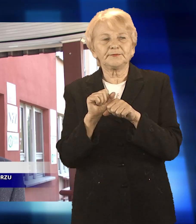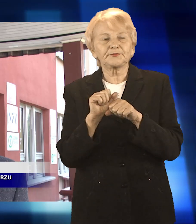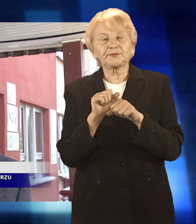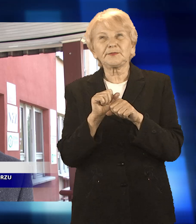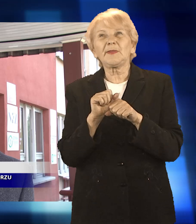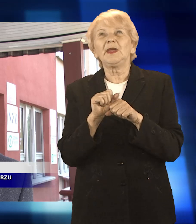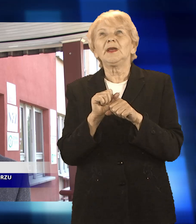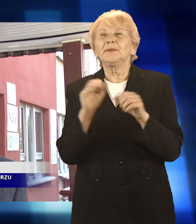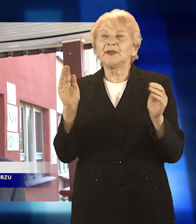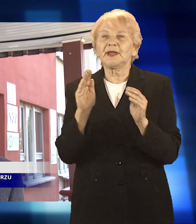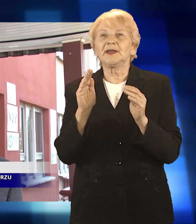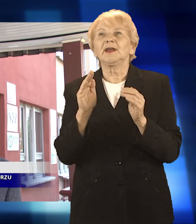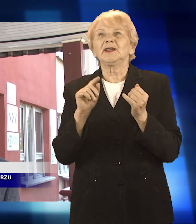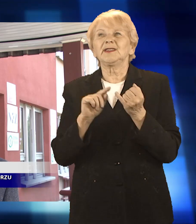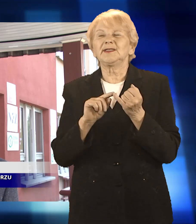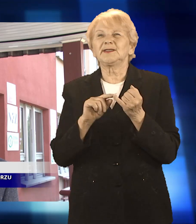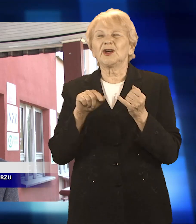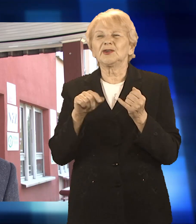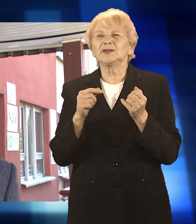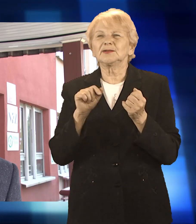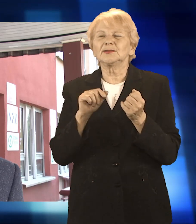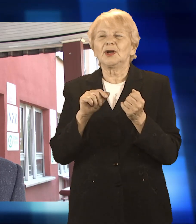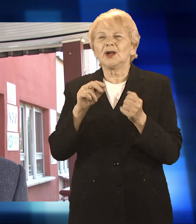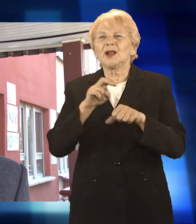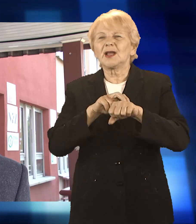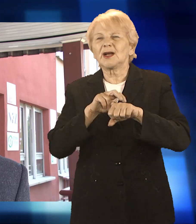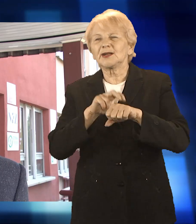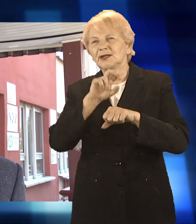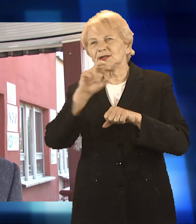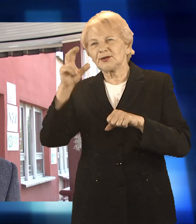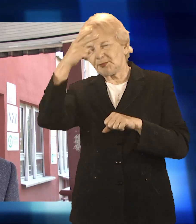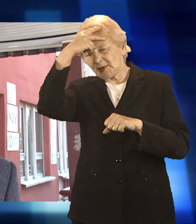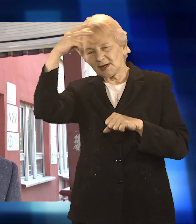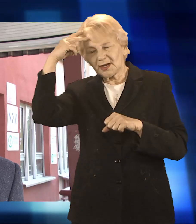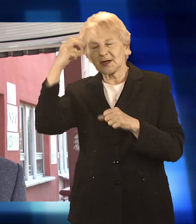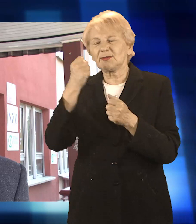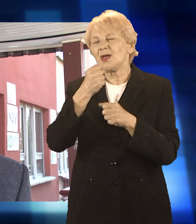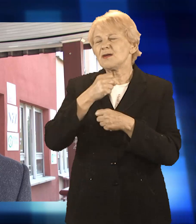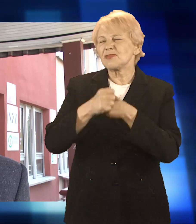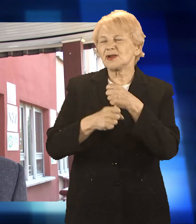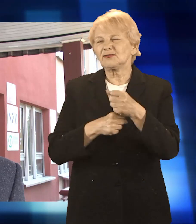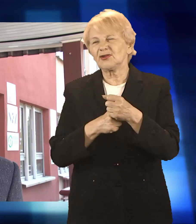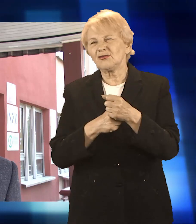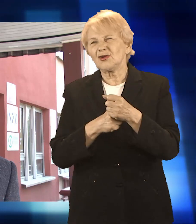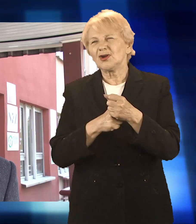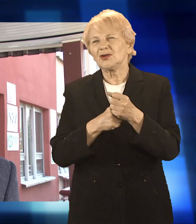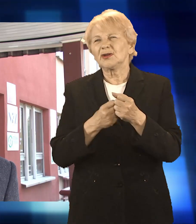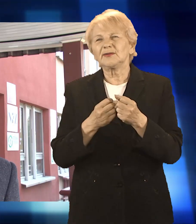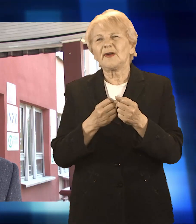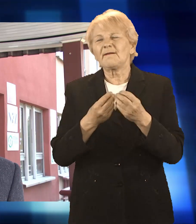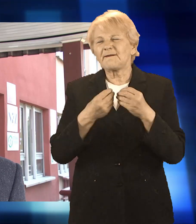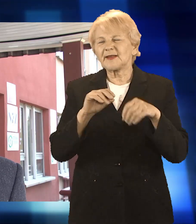chyba trzech lekarzy w tej chwili, ale nie byli w szpitalu, po prostu są w kwarantannie domowej.